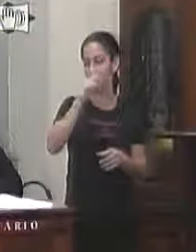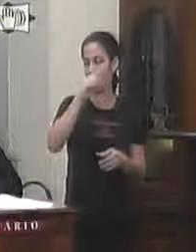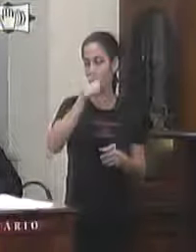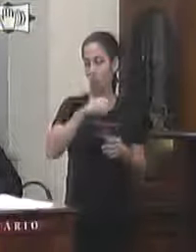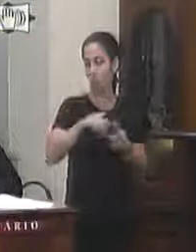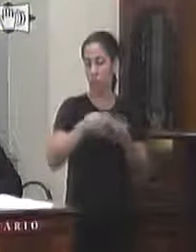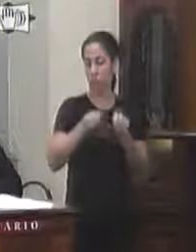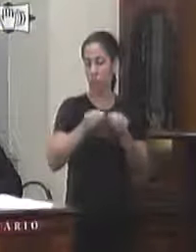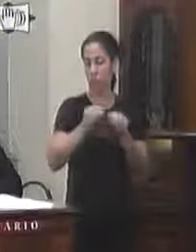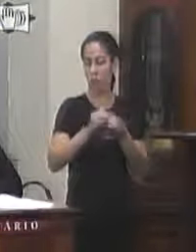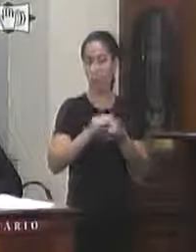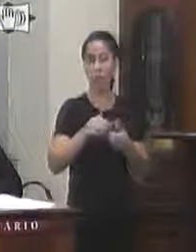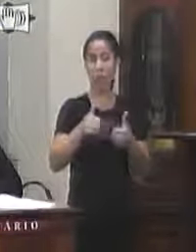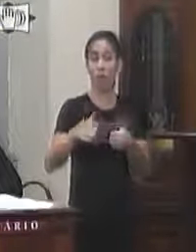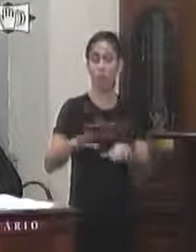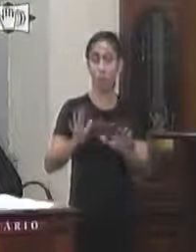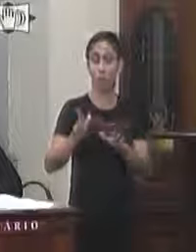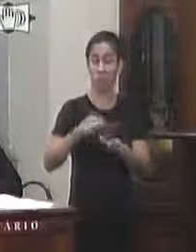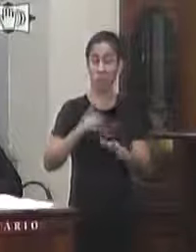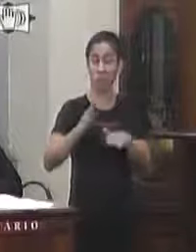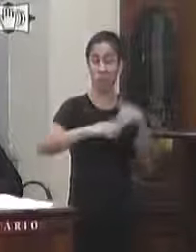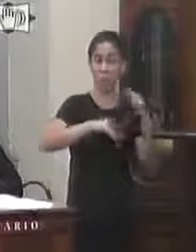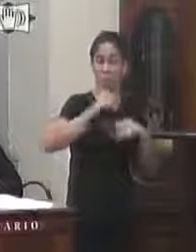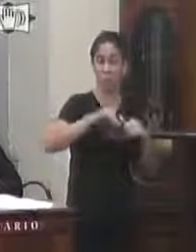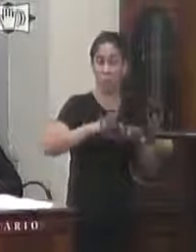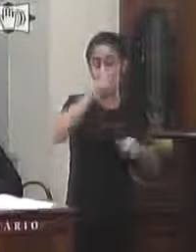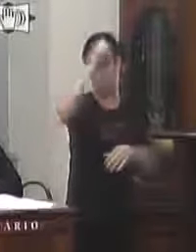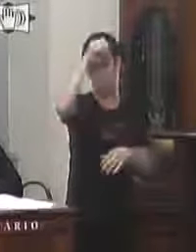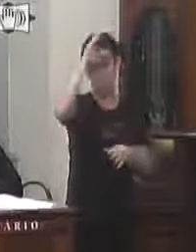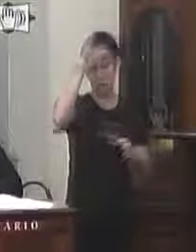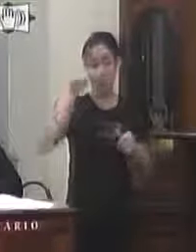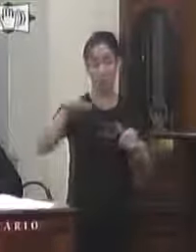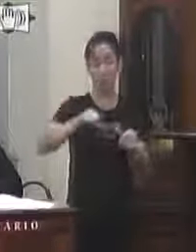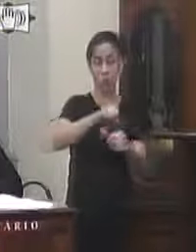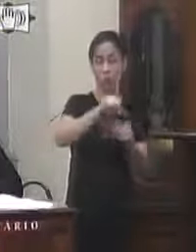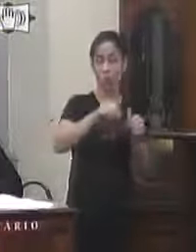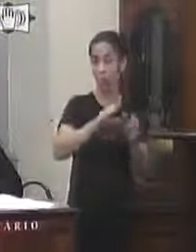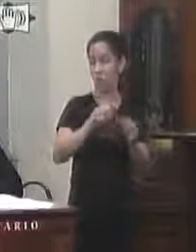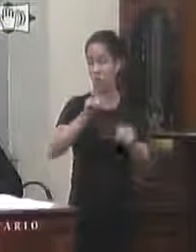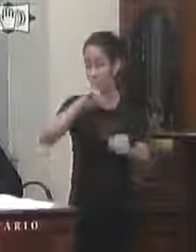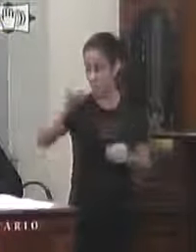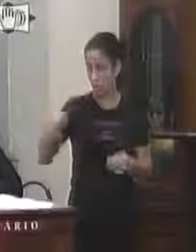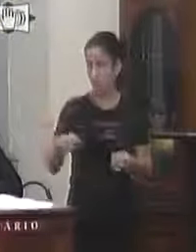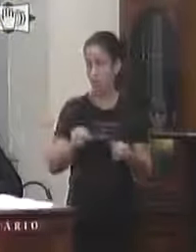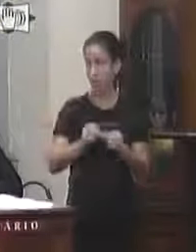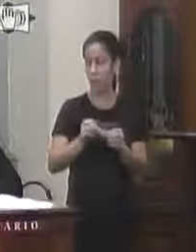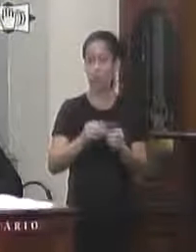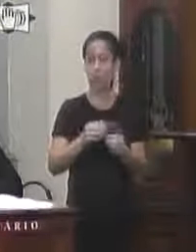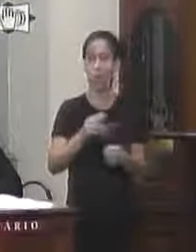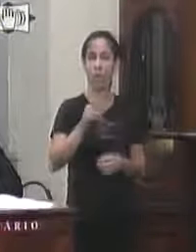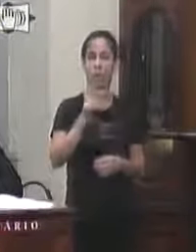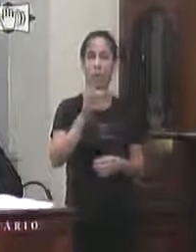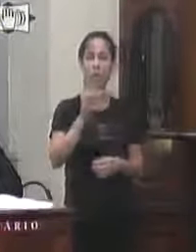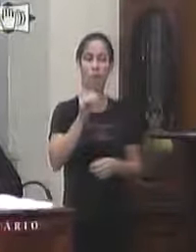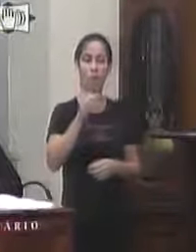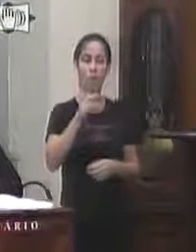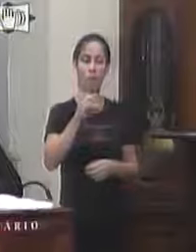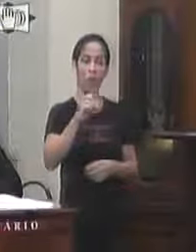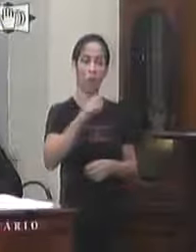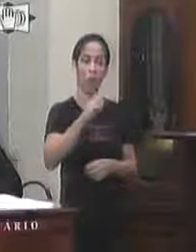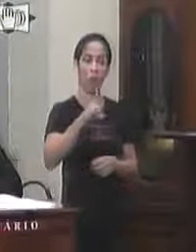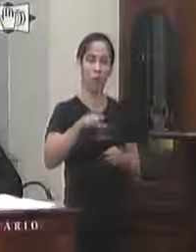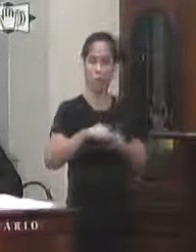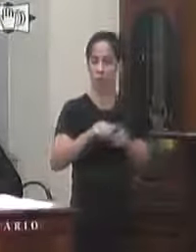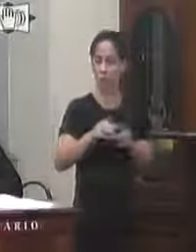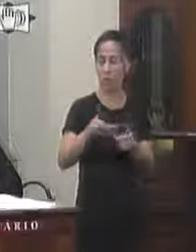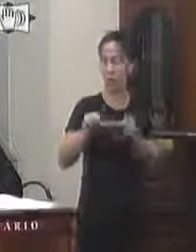lá do censo uma atividade que já cabe ao mesmo desempenhar por fim é possível apontar o argumento favorável à interpretação que